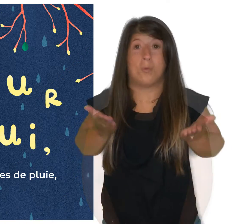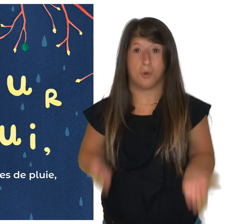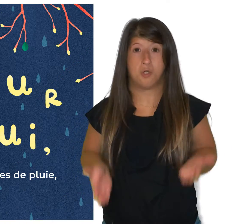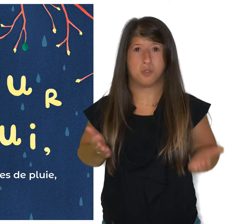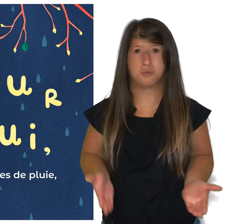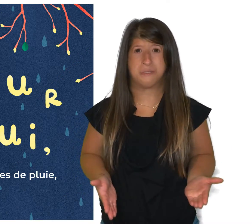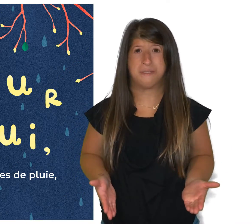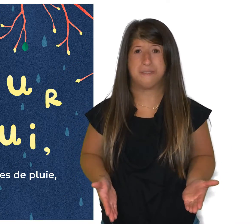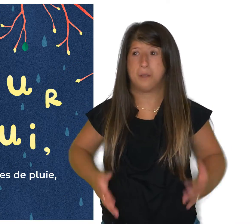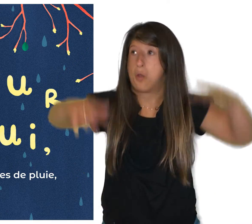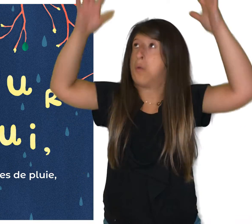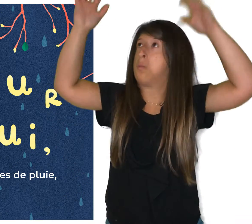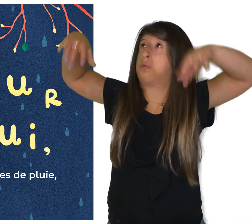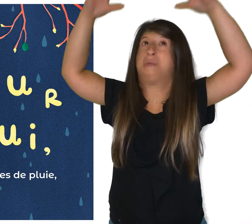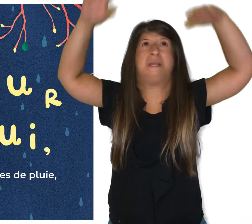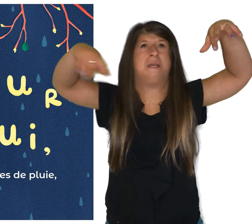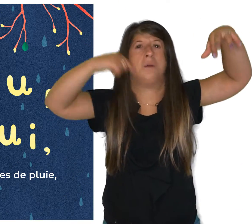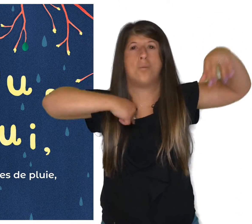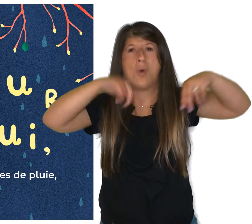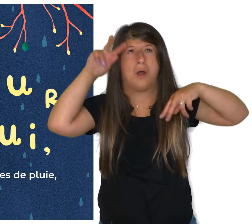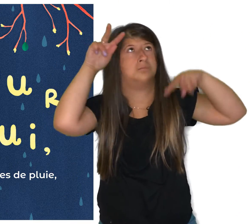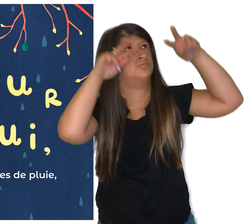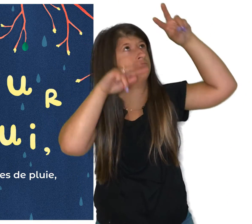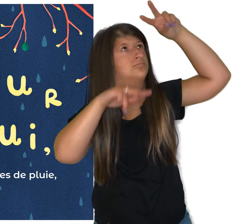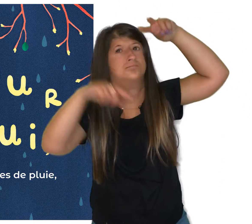Aujourd'hui, j'observe les gouttes de pluie.